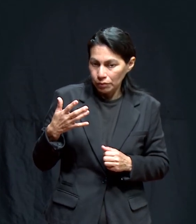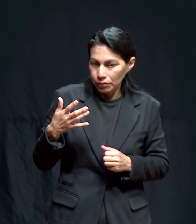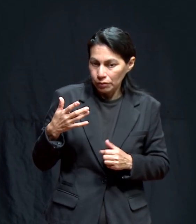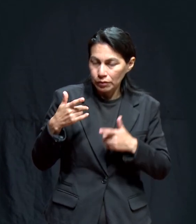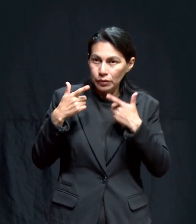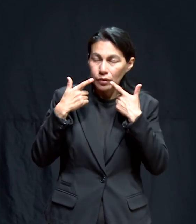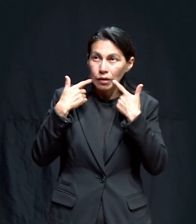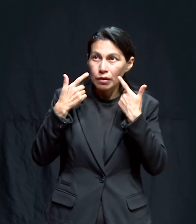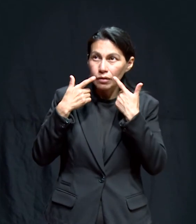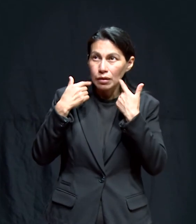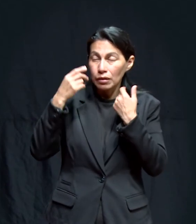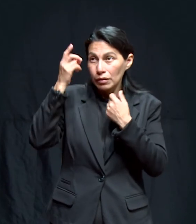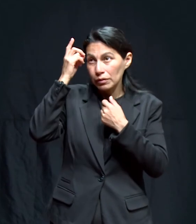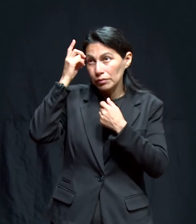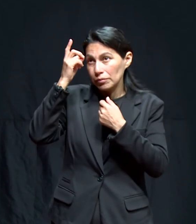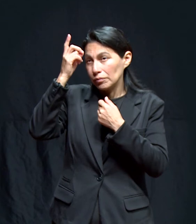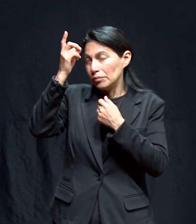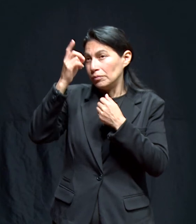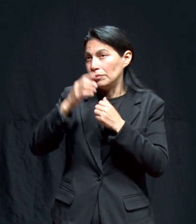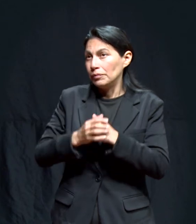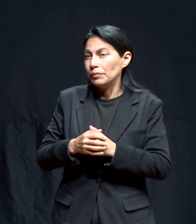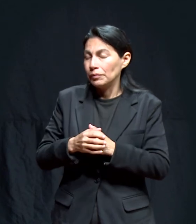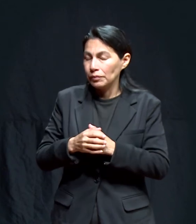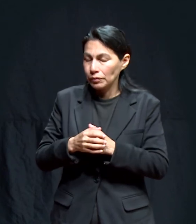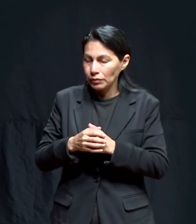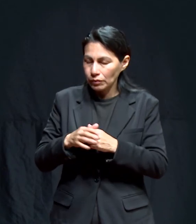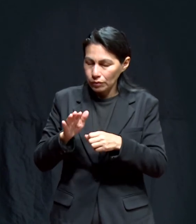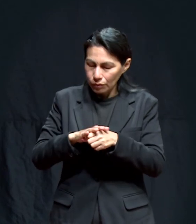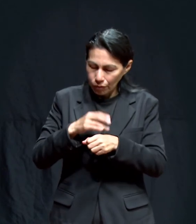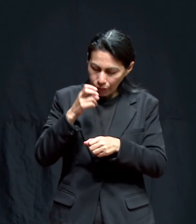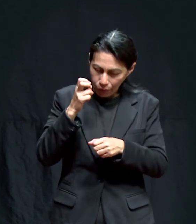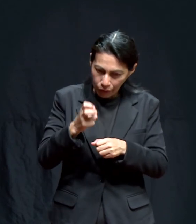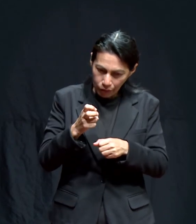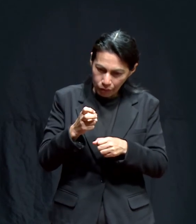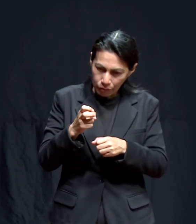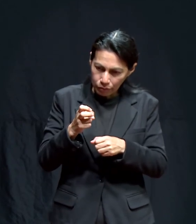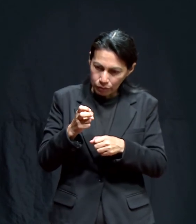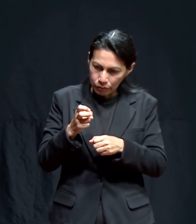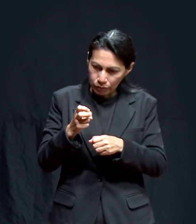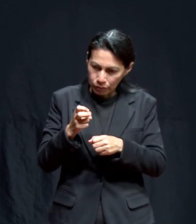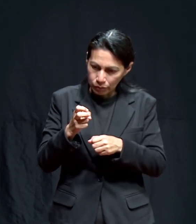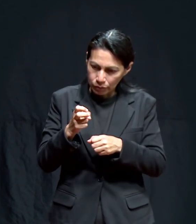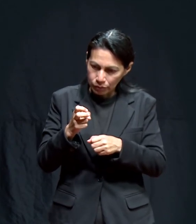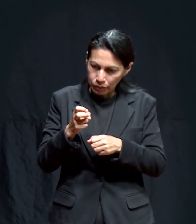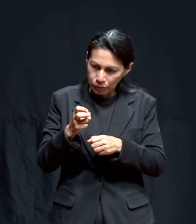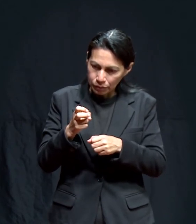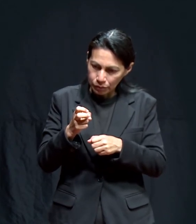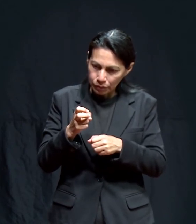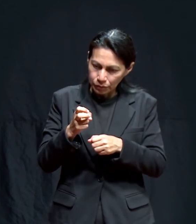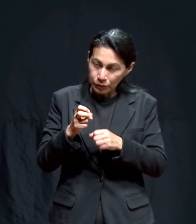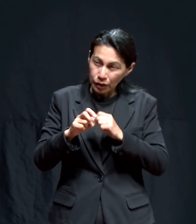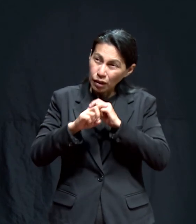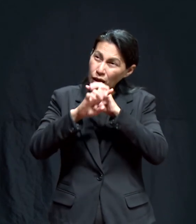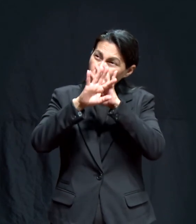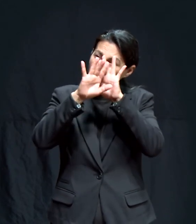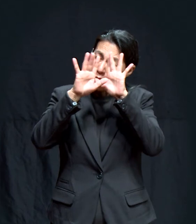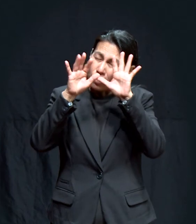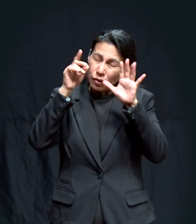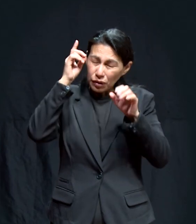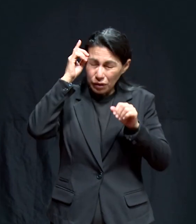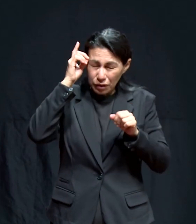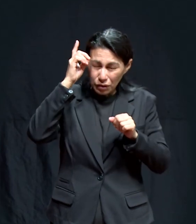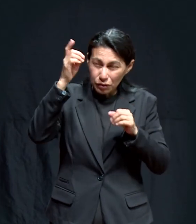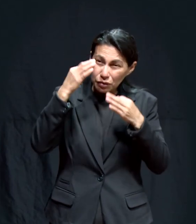y de la gracia de Dios. Y así oramos. Por eso, este programa tiene como centro la gloria de Dios